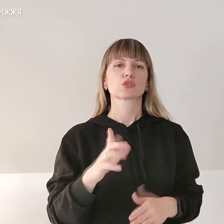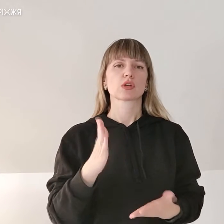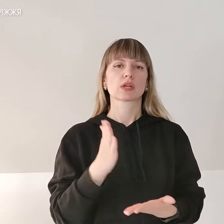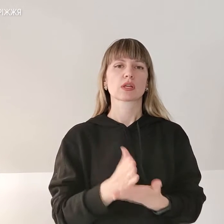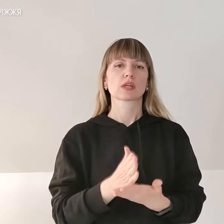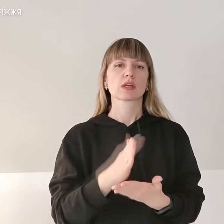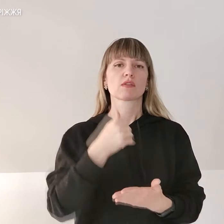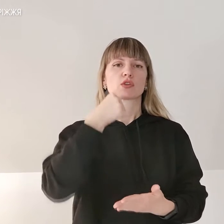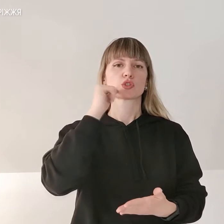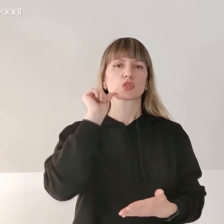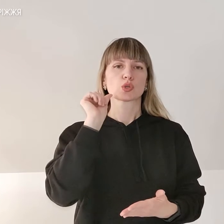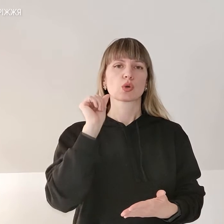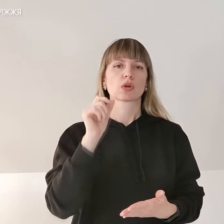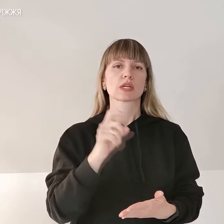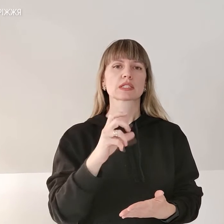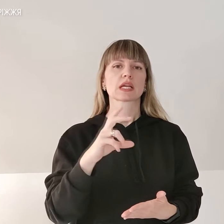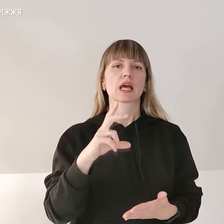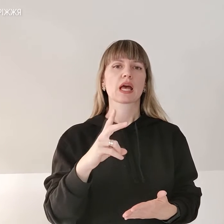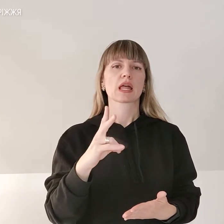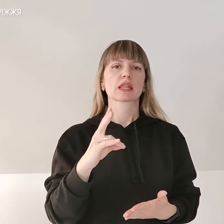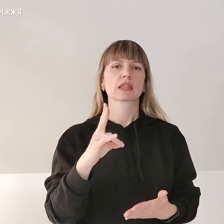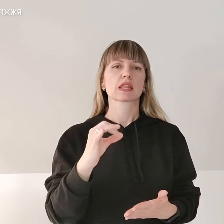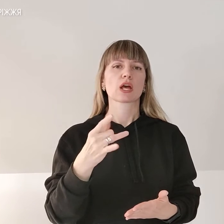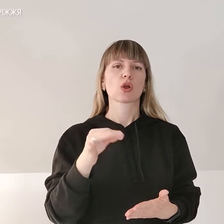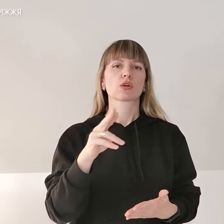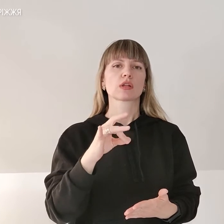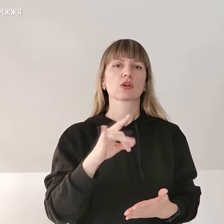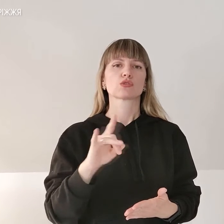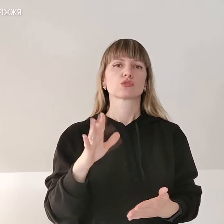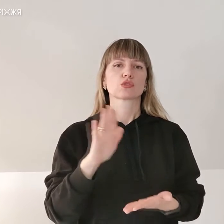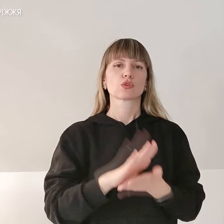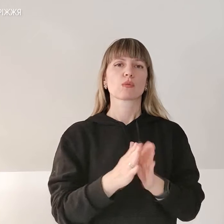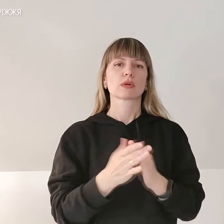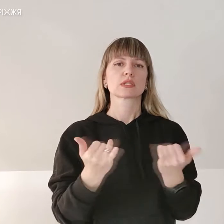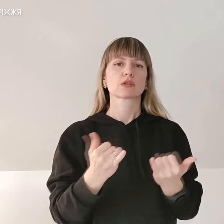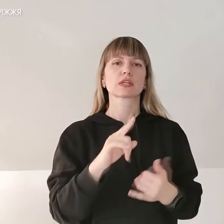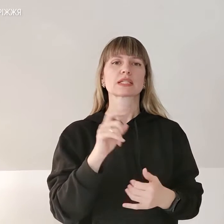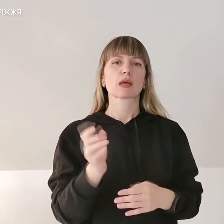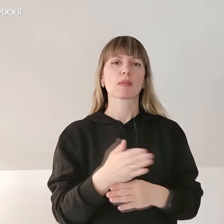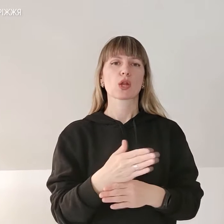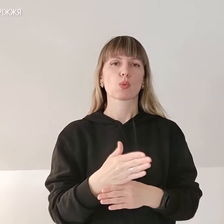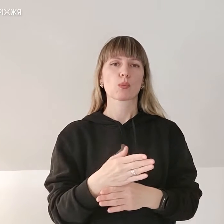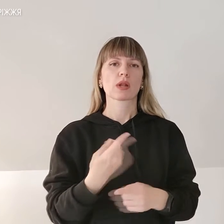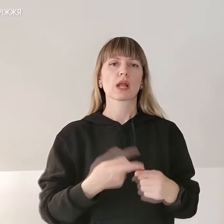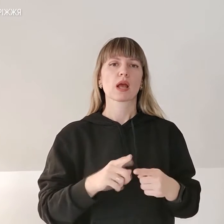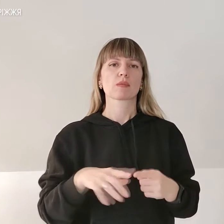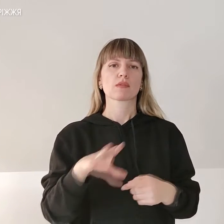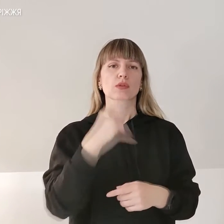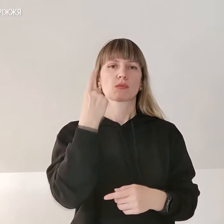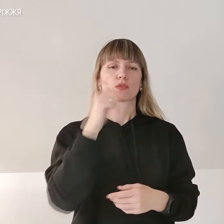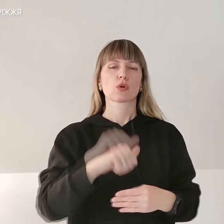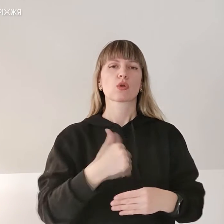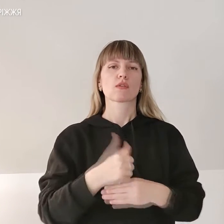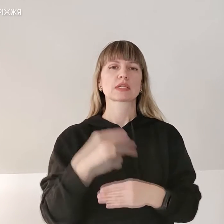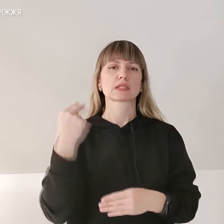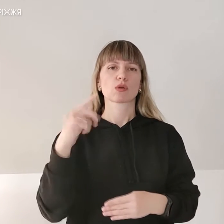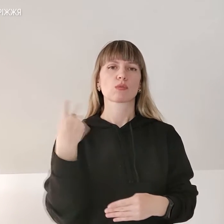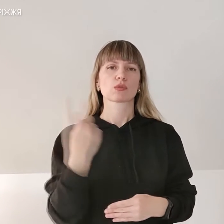вчора, зокрема з Енерготару, і про те, що домовляються сьогодні за Маріуполь. Про це все повідомляє голова Запорізької обласної військової